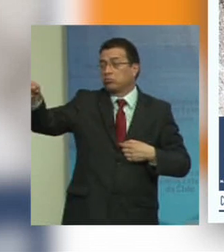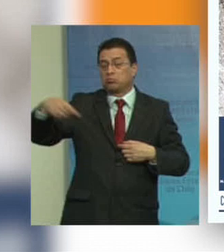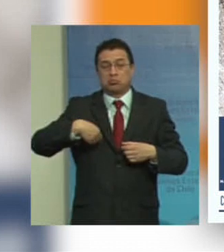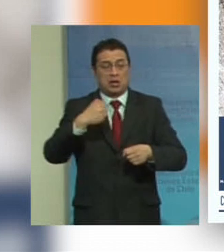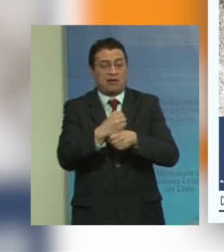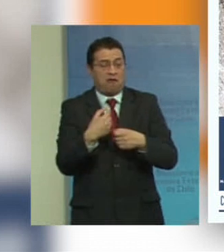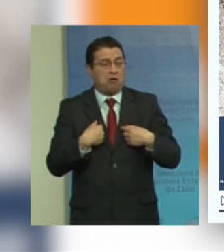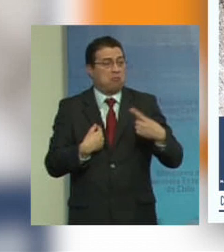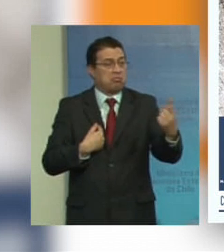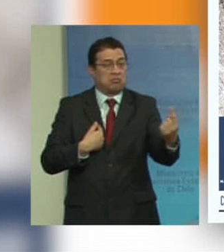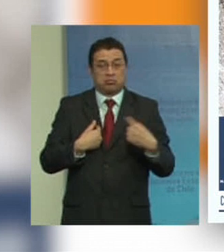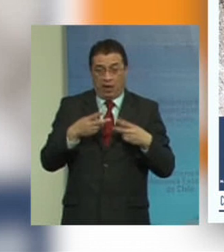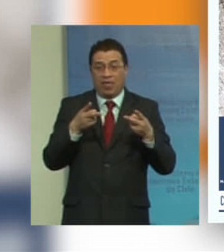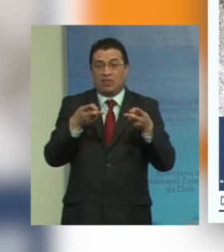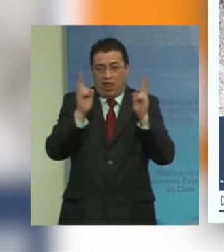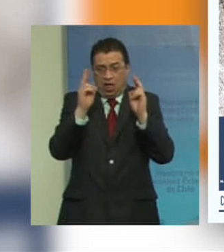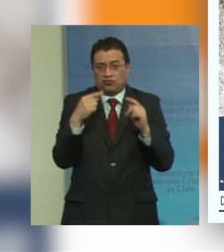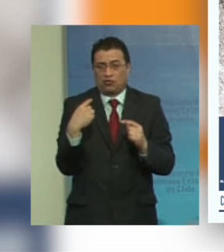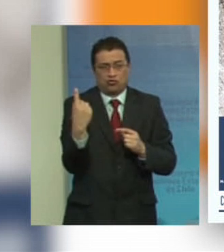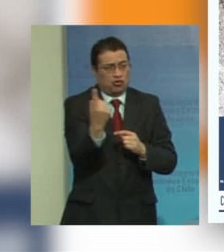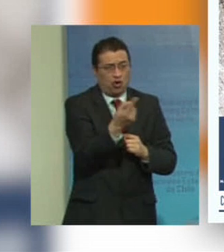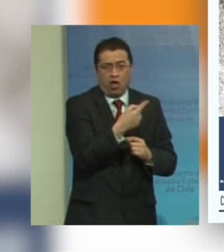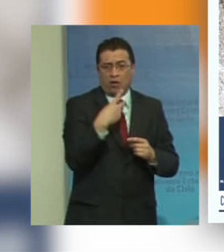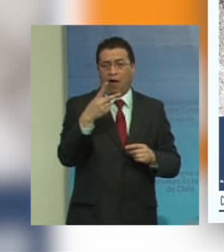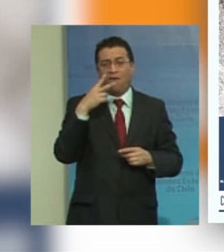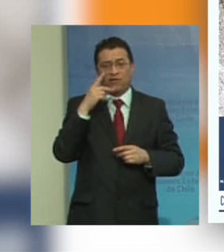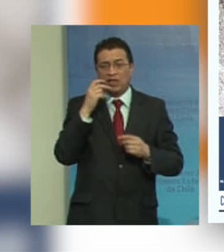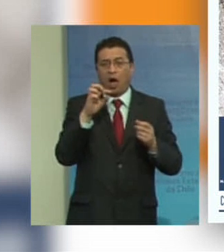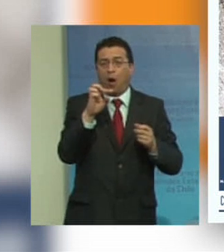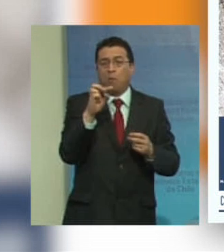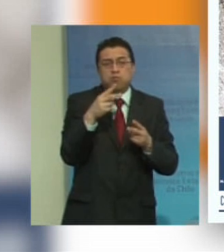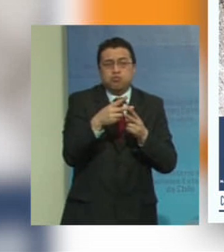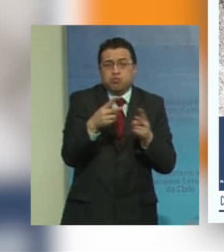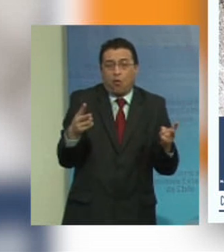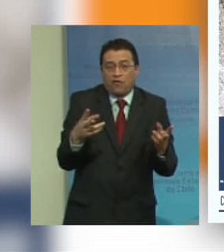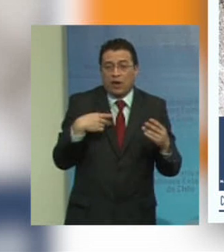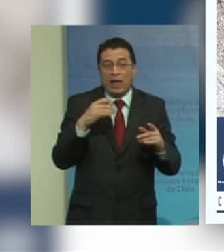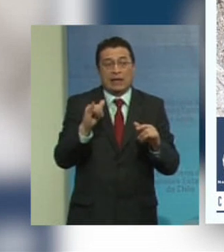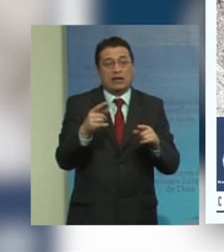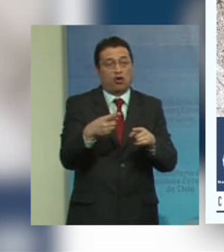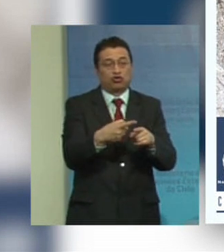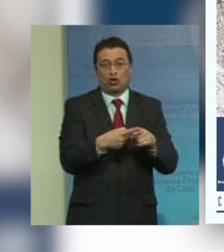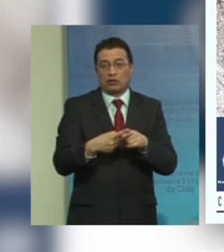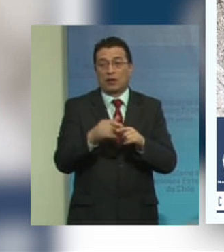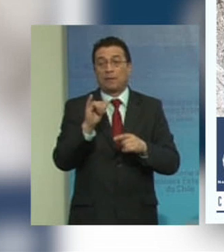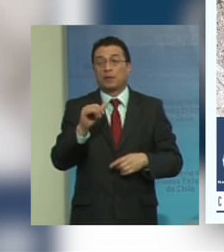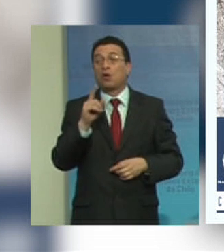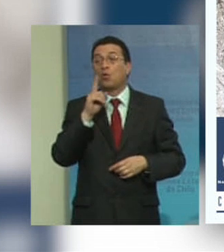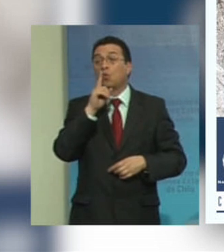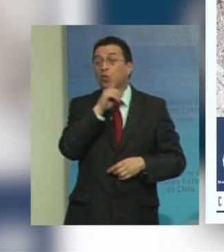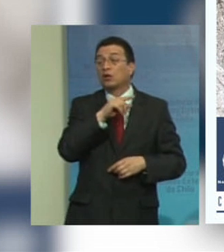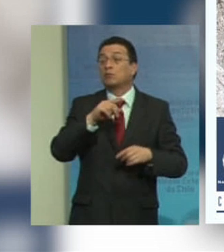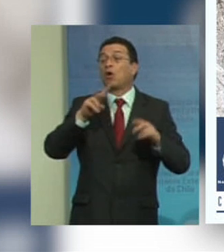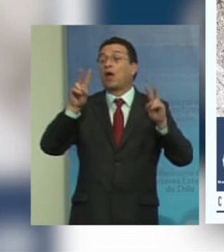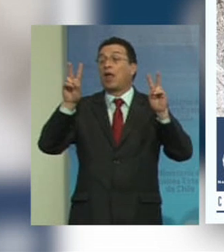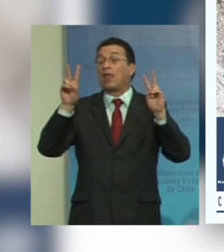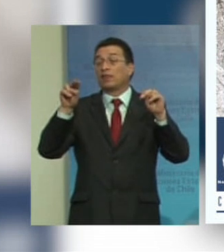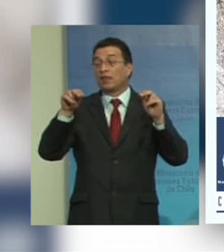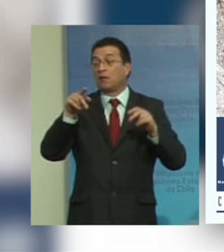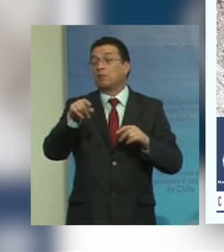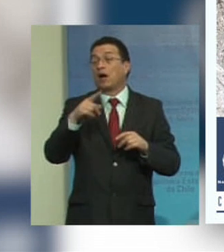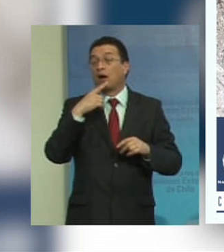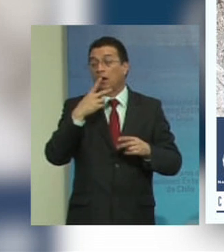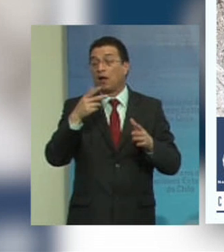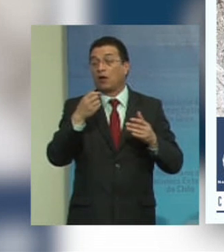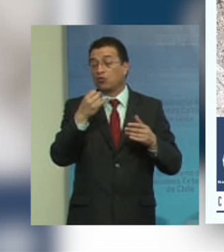y a todas las otras instancias de la vida pública y social y por último el tema del objetivo